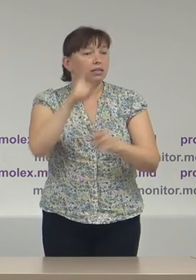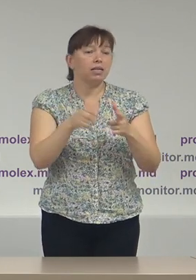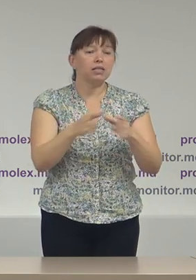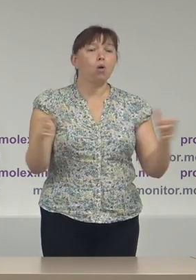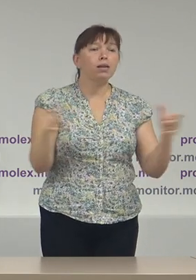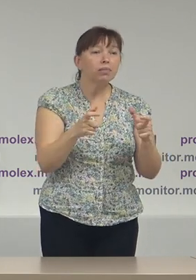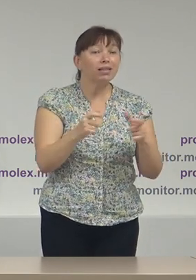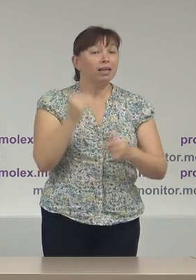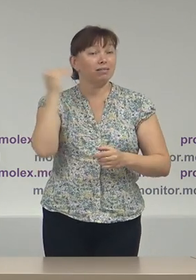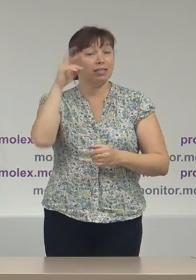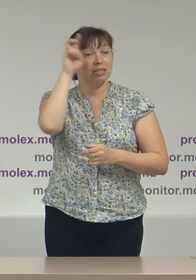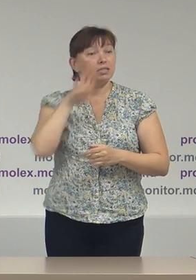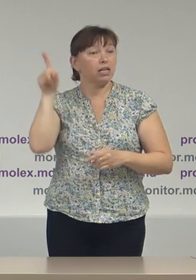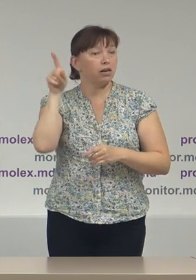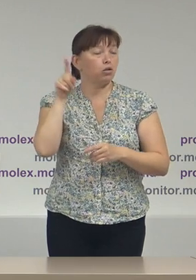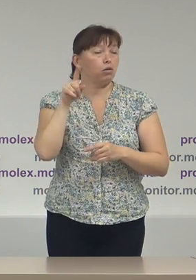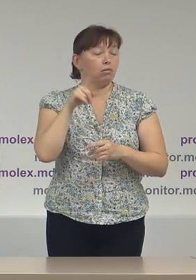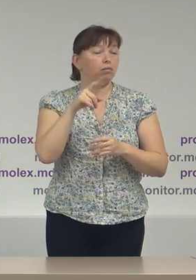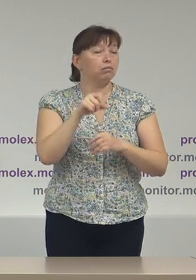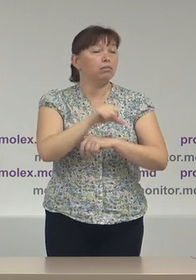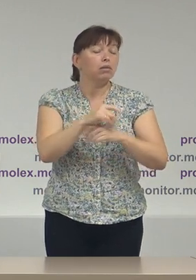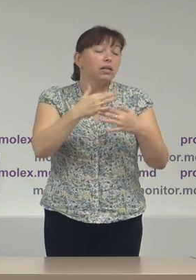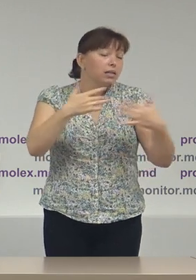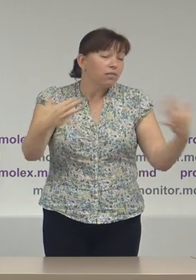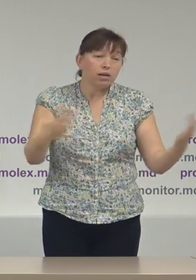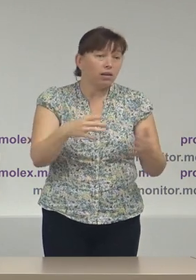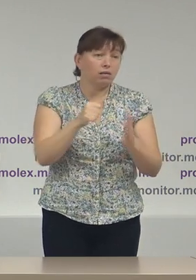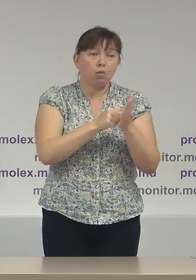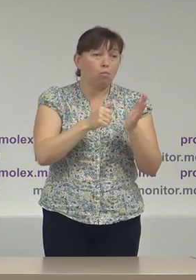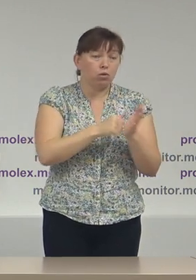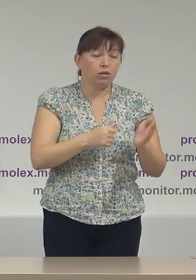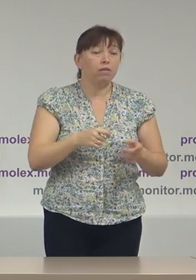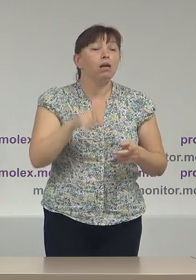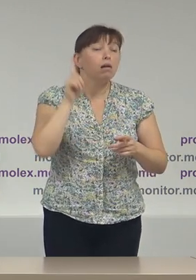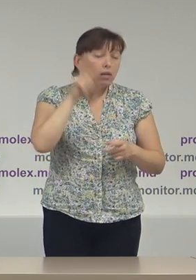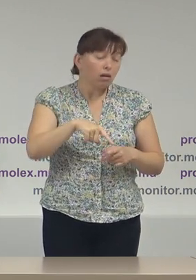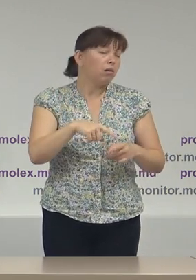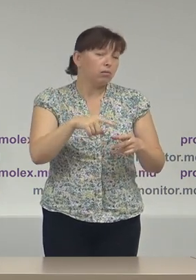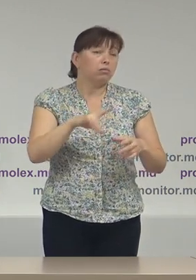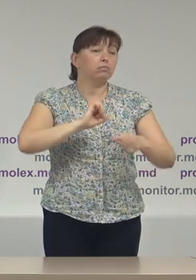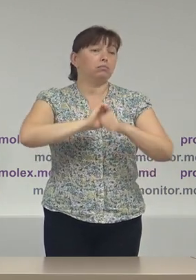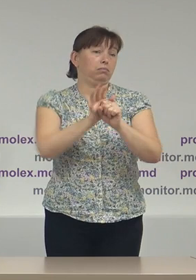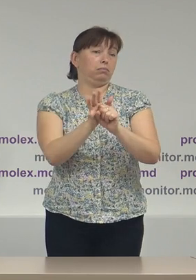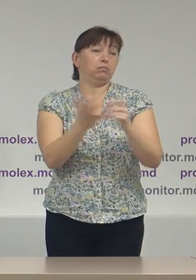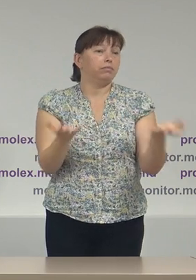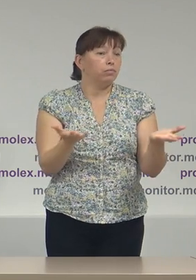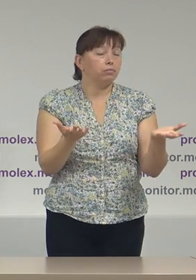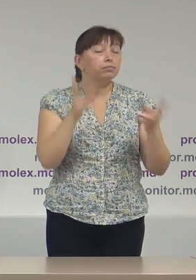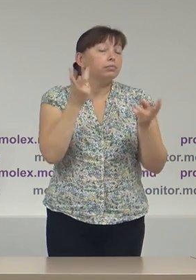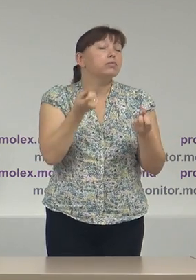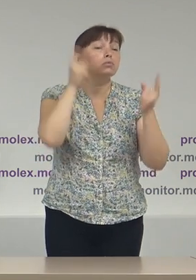din partea țărilor gazdă, pe diferite motive, în special din cauza crizei pandemice.